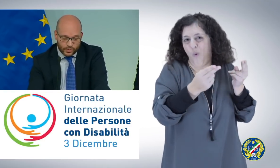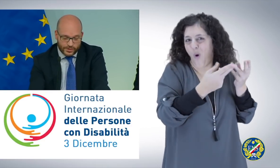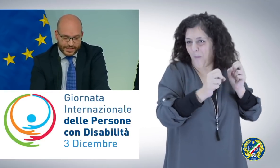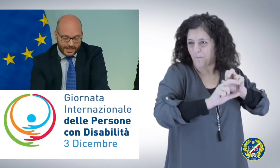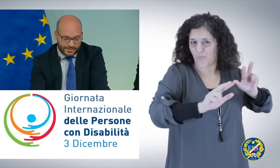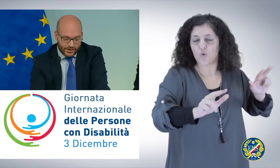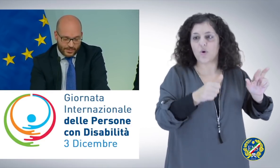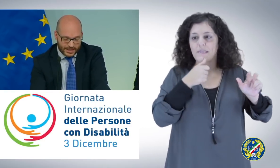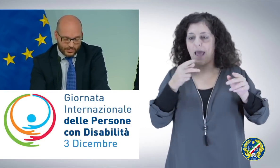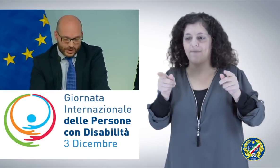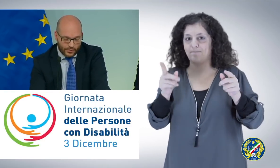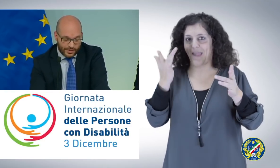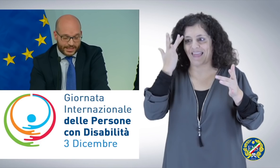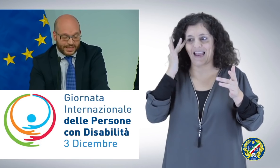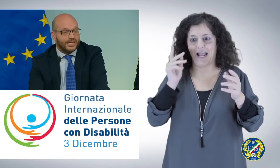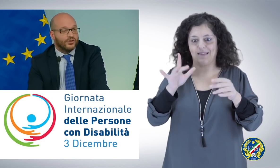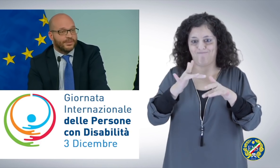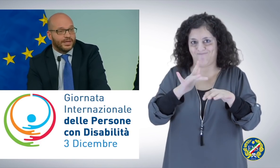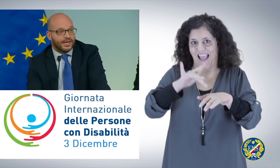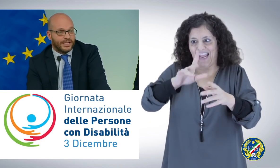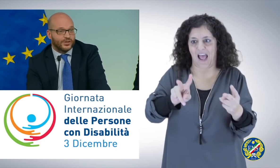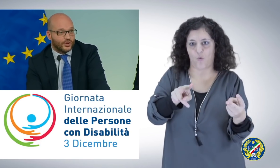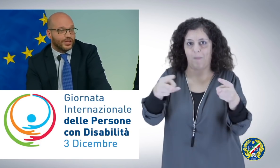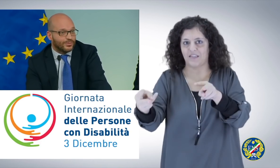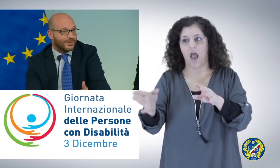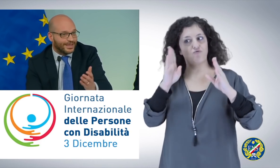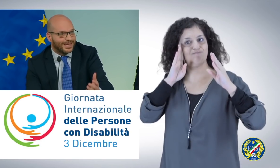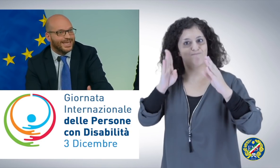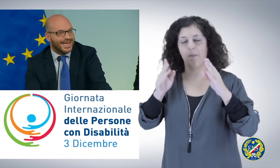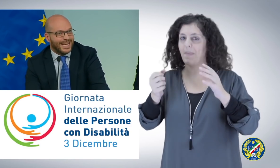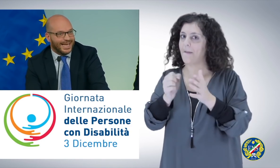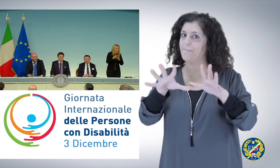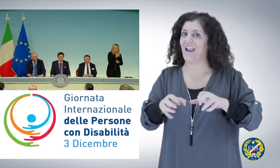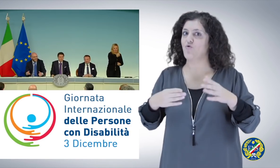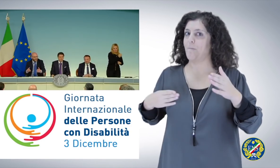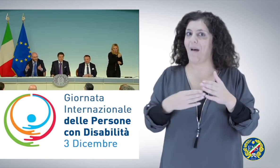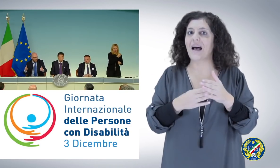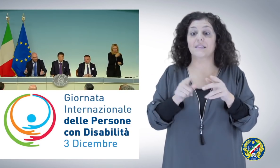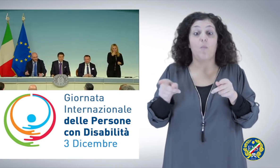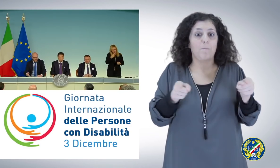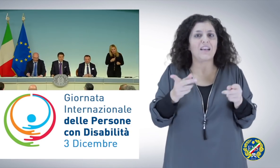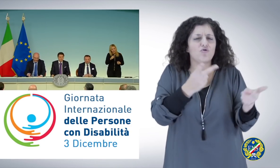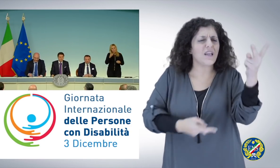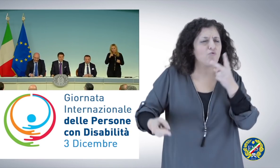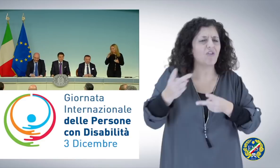punto di vista l'impegno è massimo, stiamo ovviamente cercando di reperire le risorse, come sapete è la battaglia proprio di questi giorni.